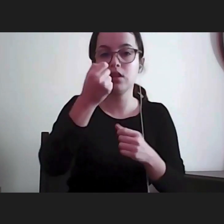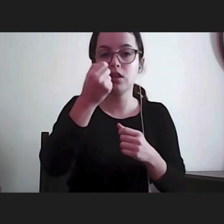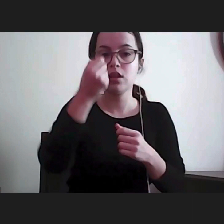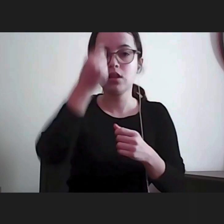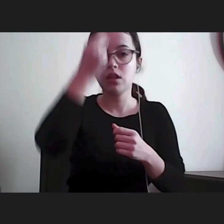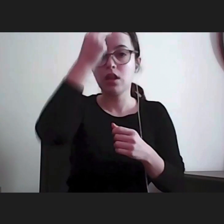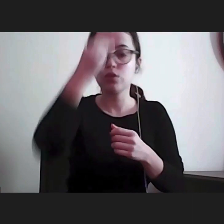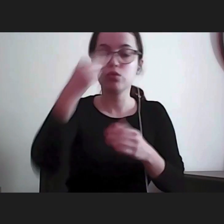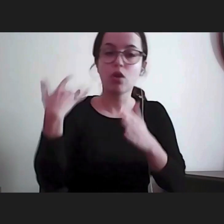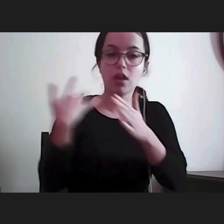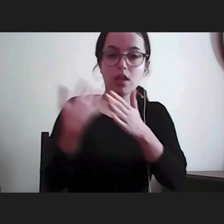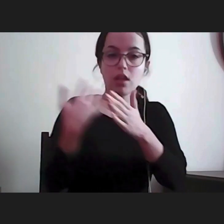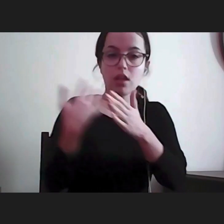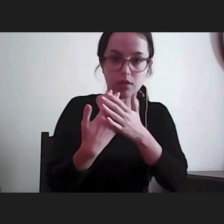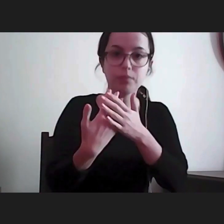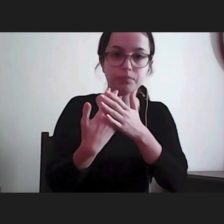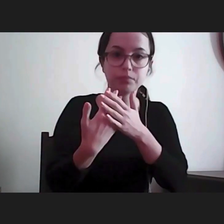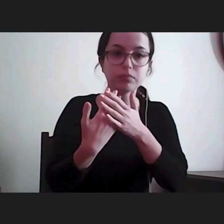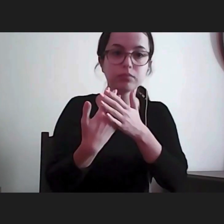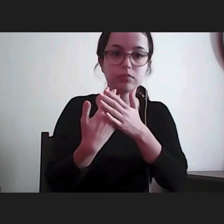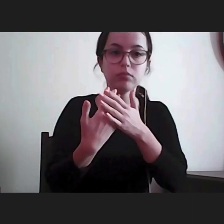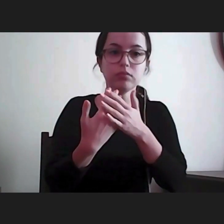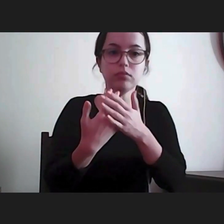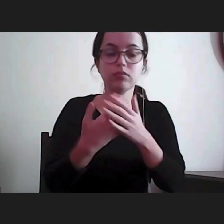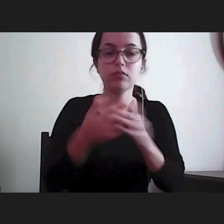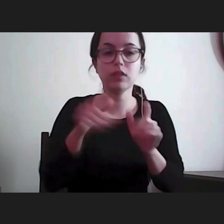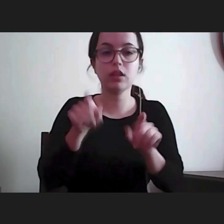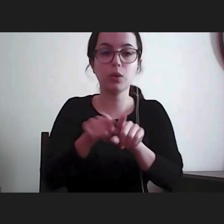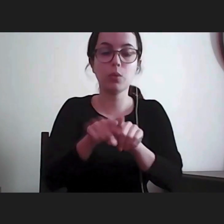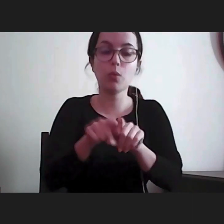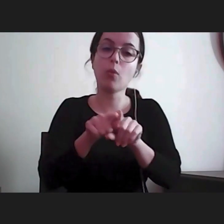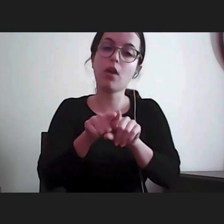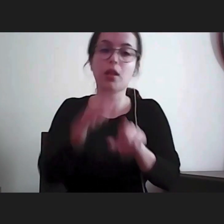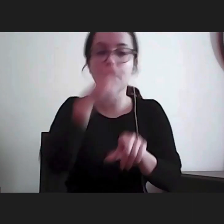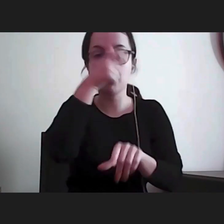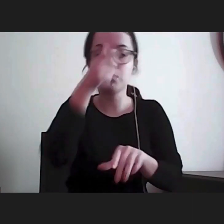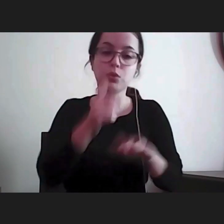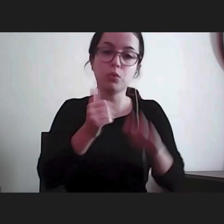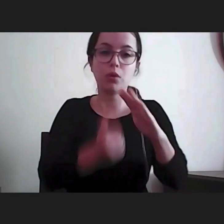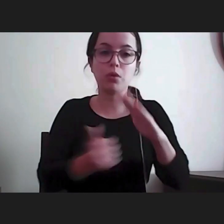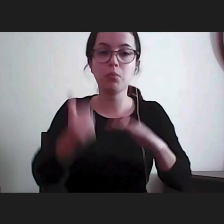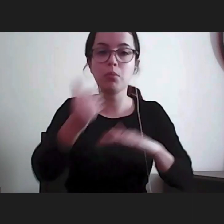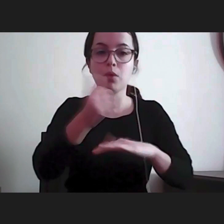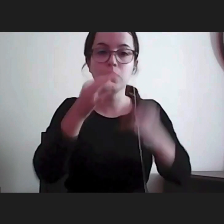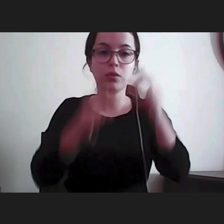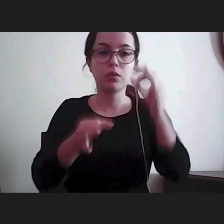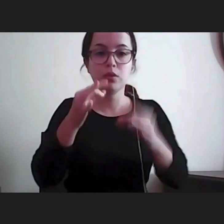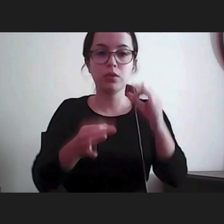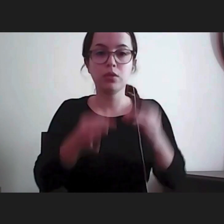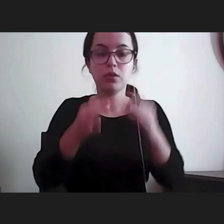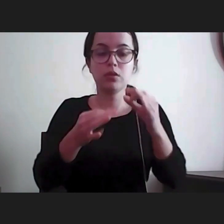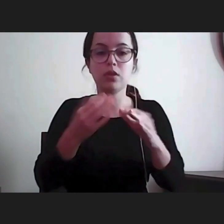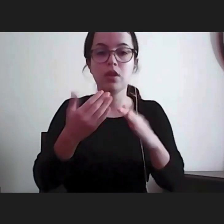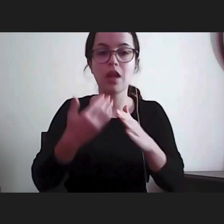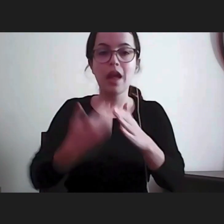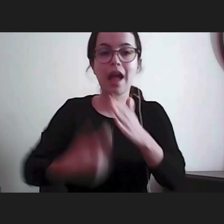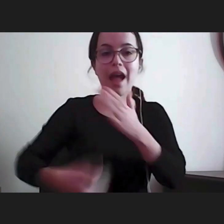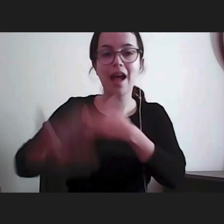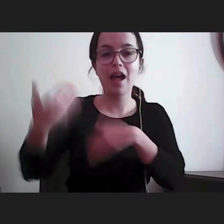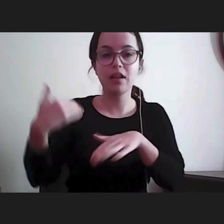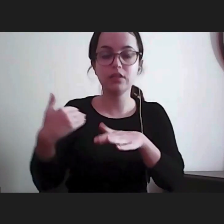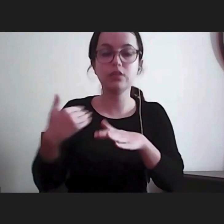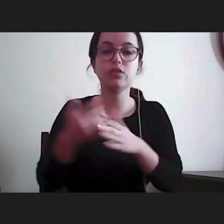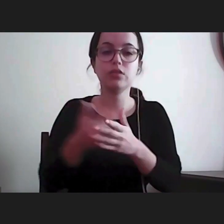anterior. Porquê? Porque o Provedor de Justiça é pré-constitucional em Portugal. O Provedor de